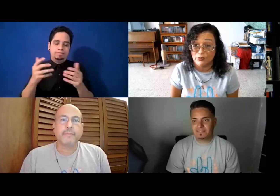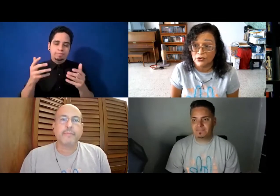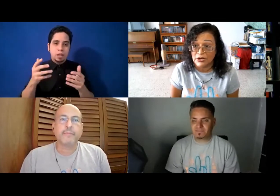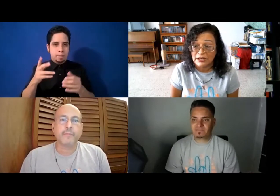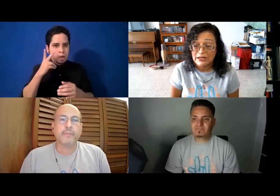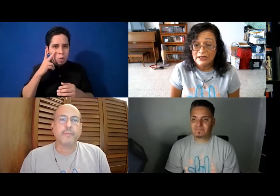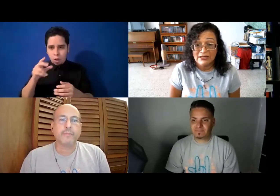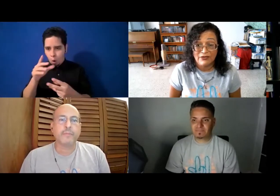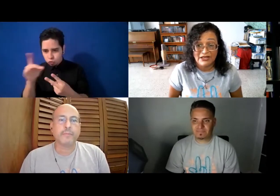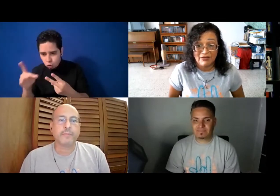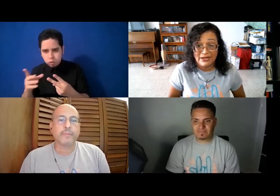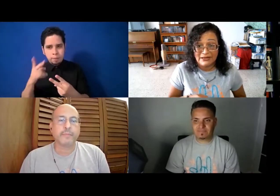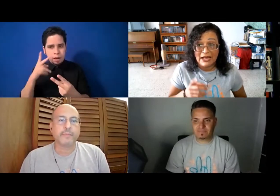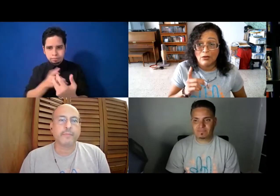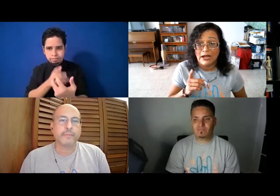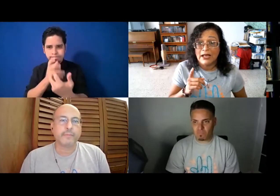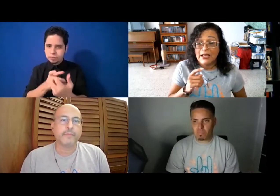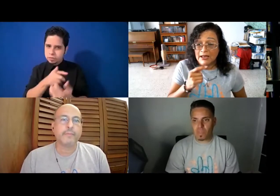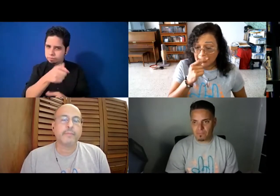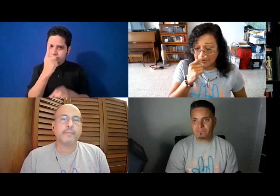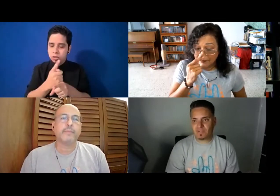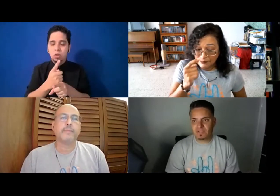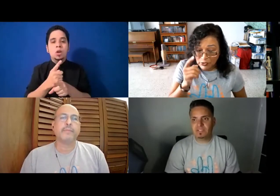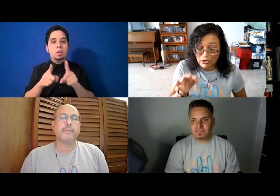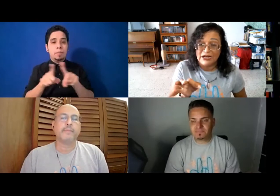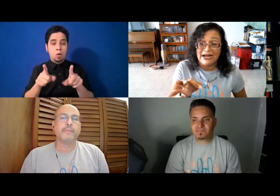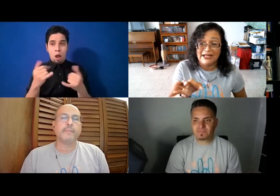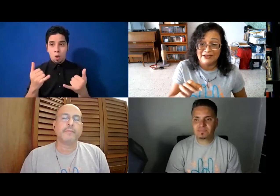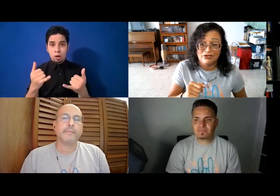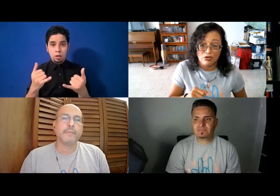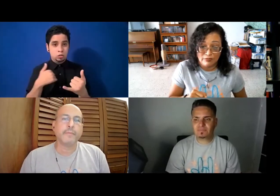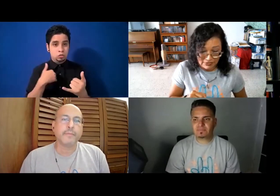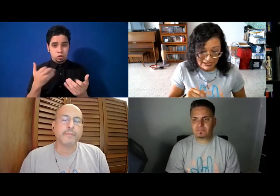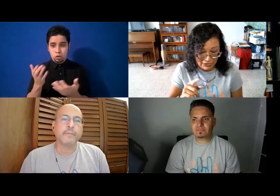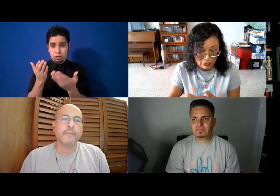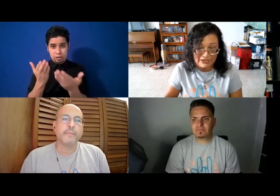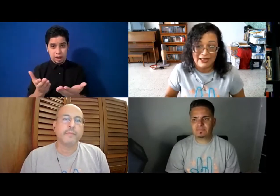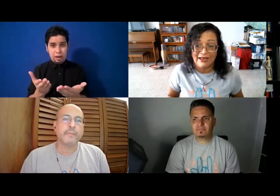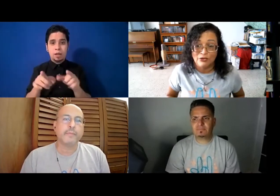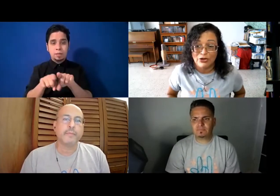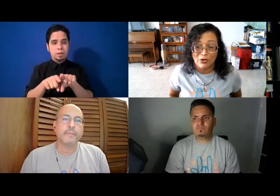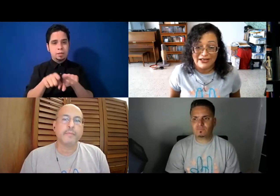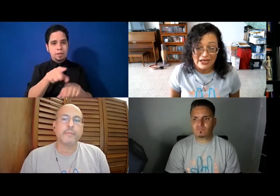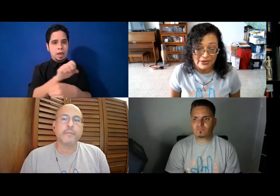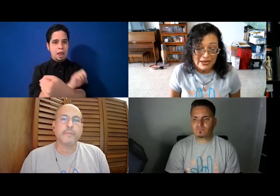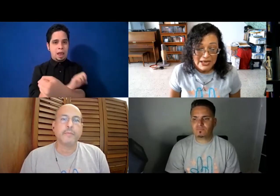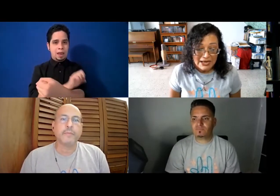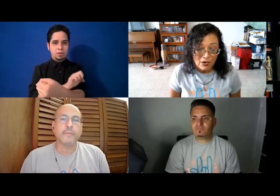opciones, definitivamente. Ahora, yo quiero traer a la atención, que Genio esta historia no la sabe, que